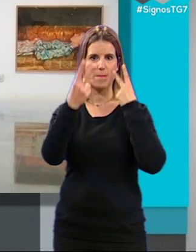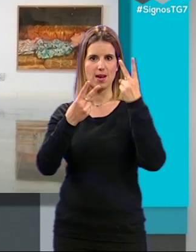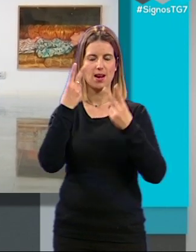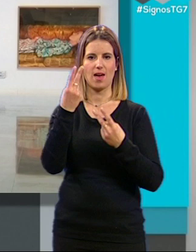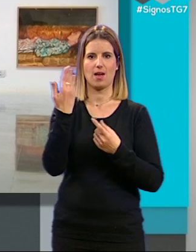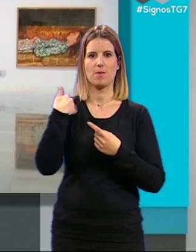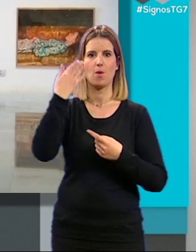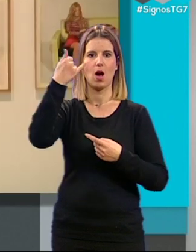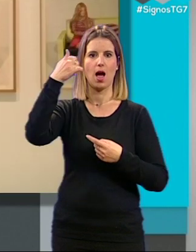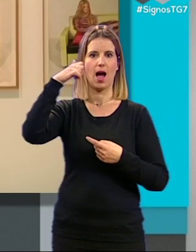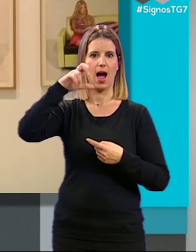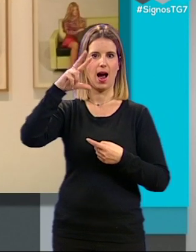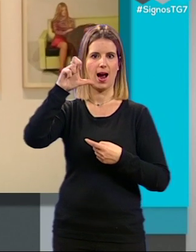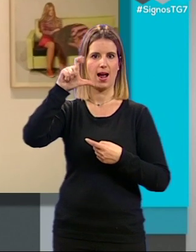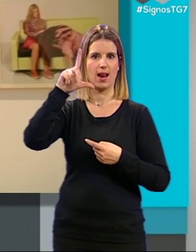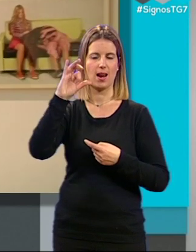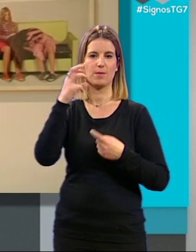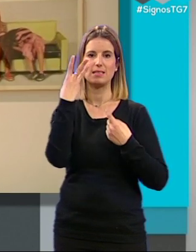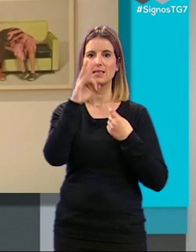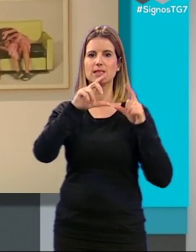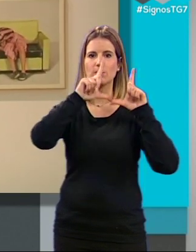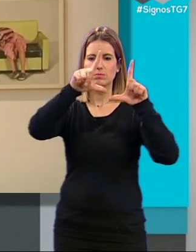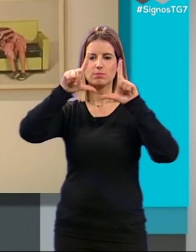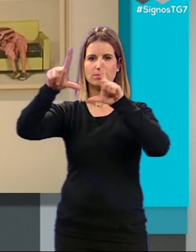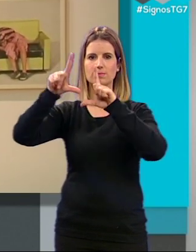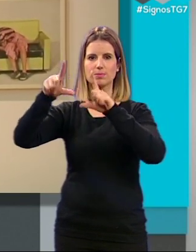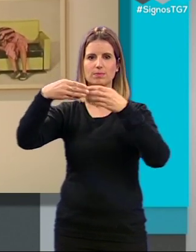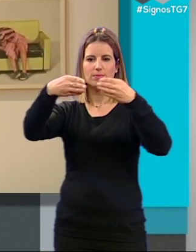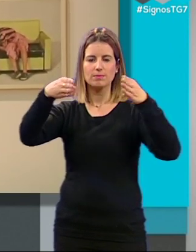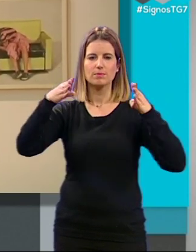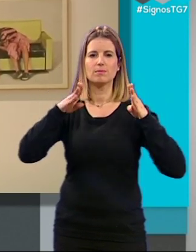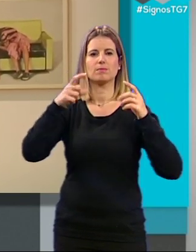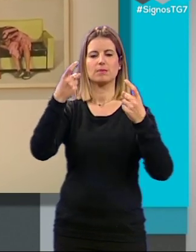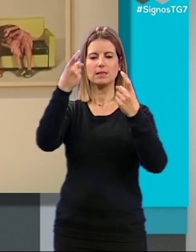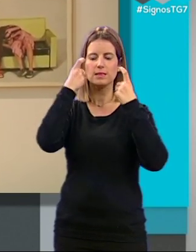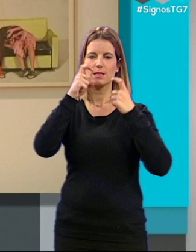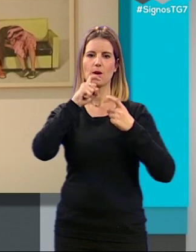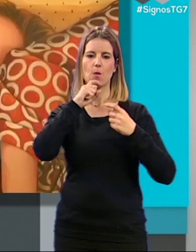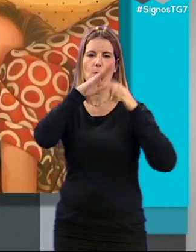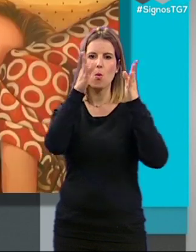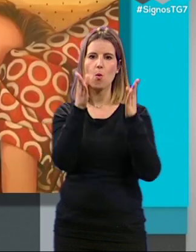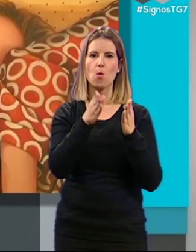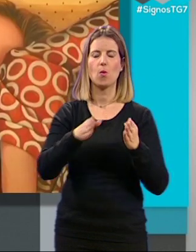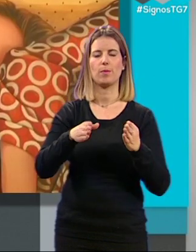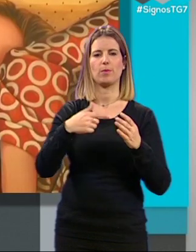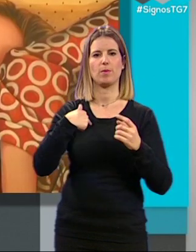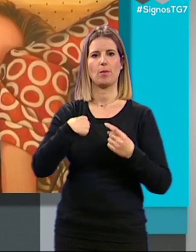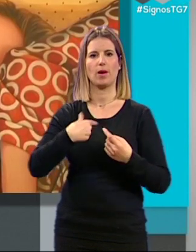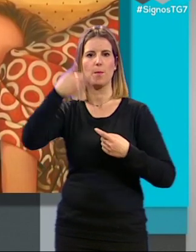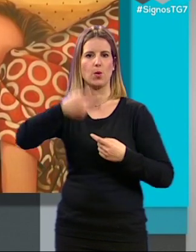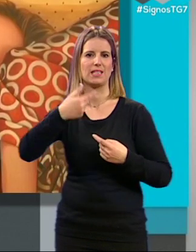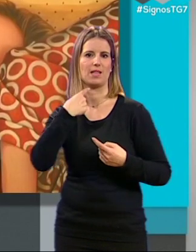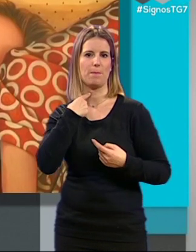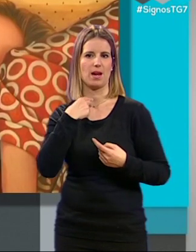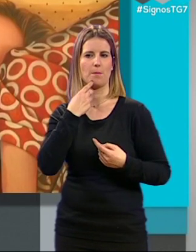Ángeles Sagrela una treintena de obras que nos enseñan cómo el cuerpo ha ido perdiendo importancia en su iconografía en favor de la